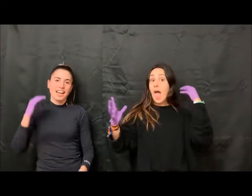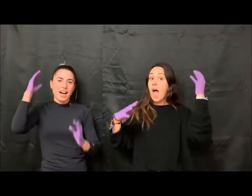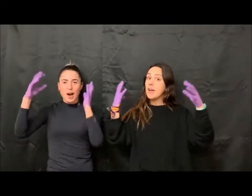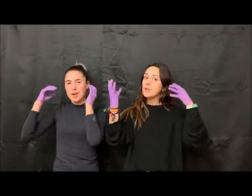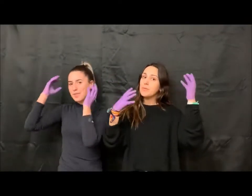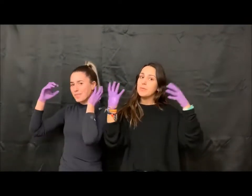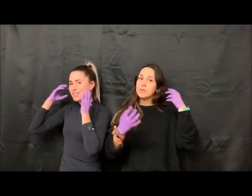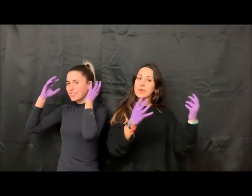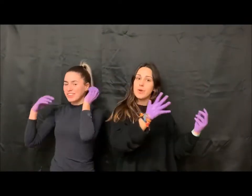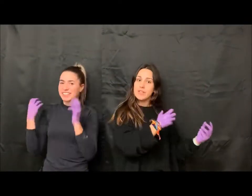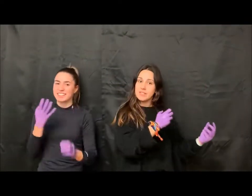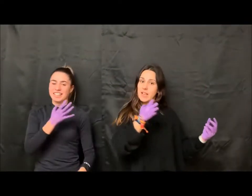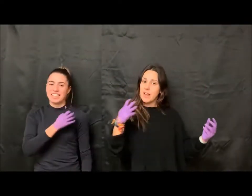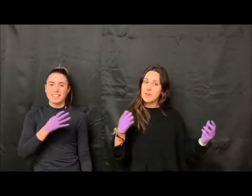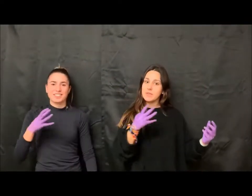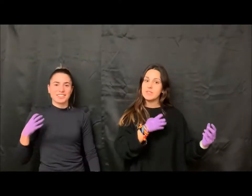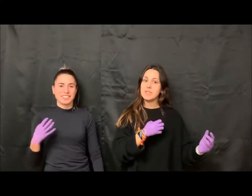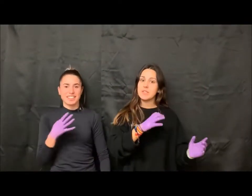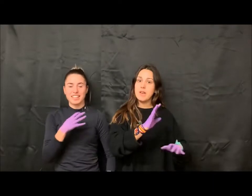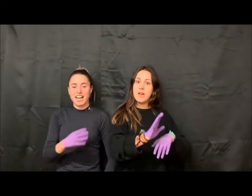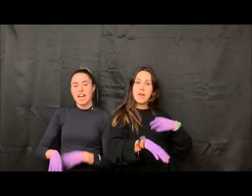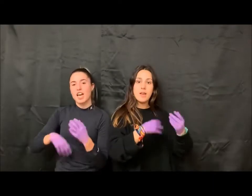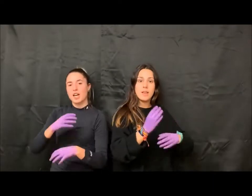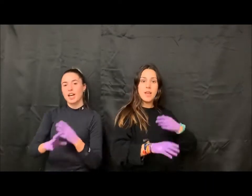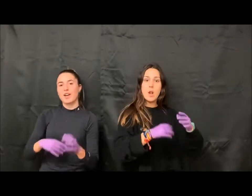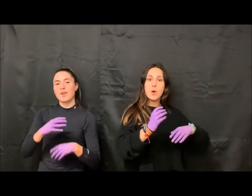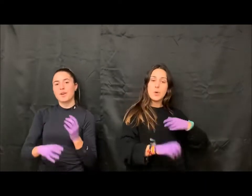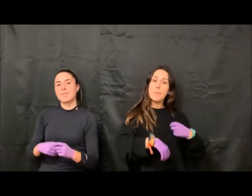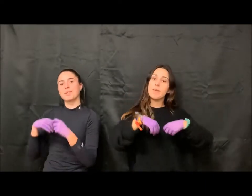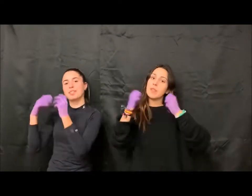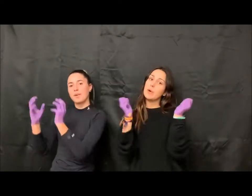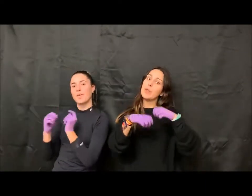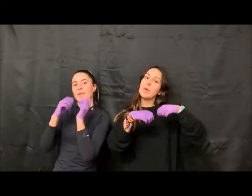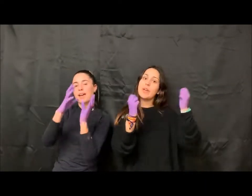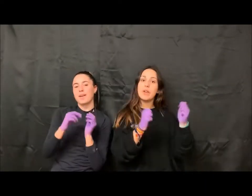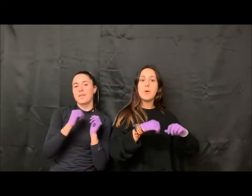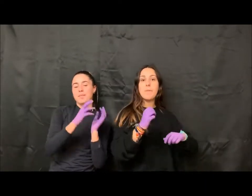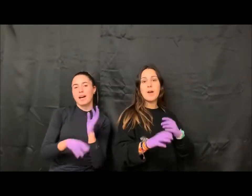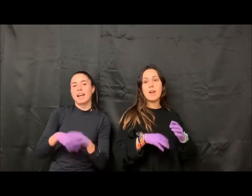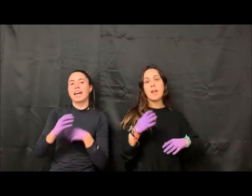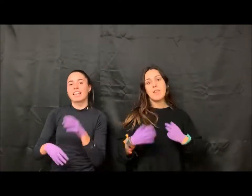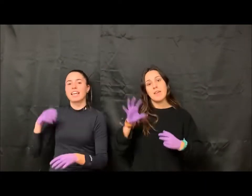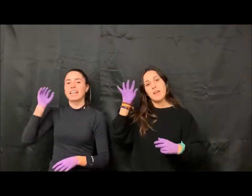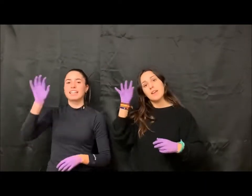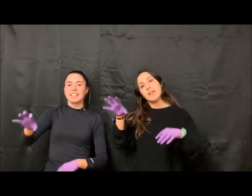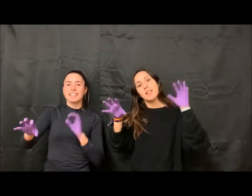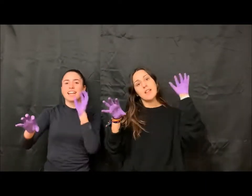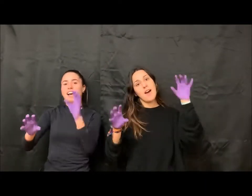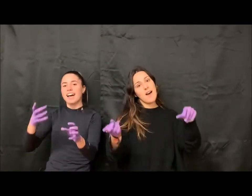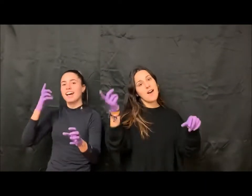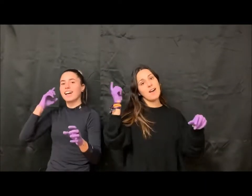Hay un usuario en la cocina, que lo rompe todo, que no para de gritar